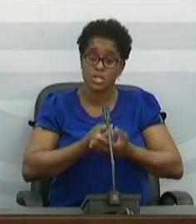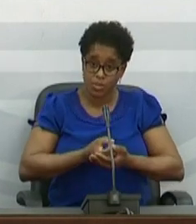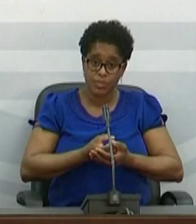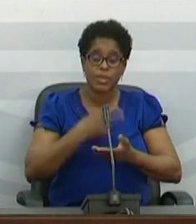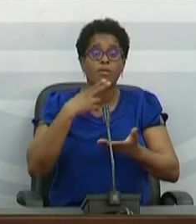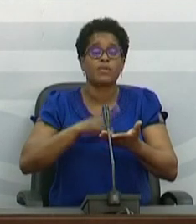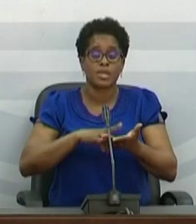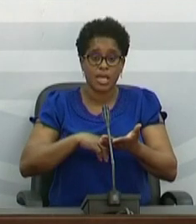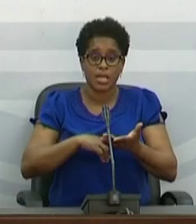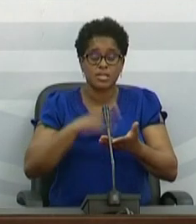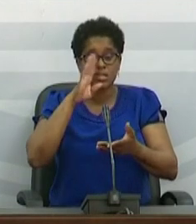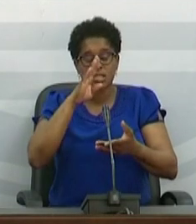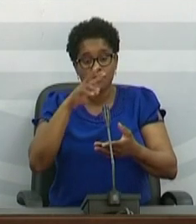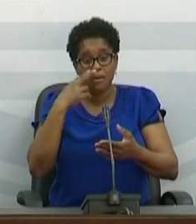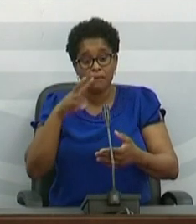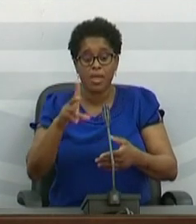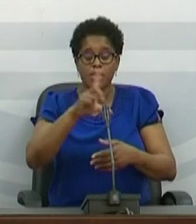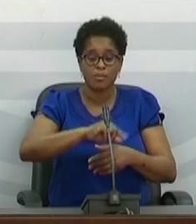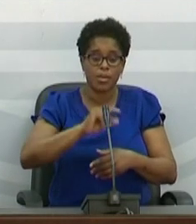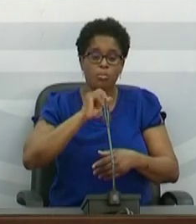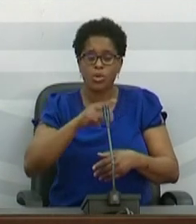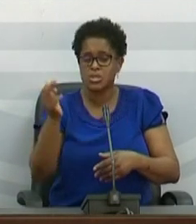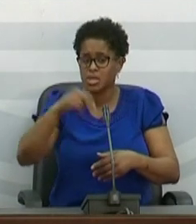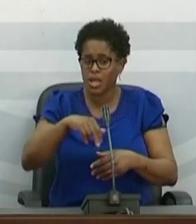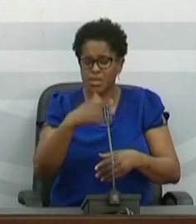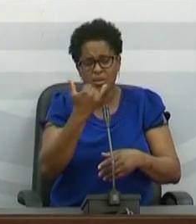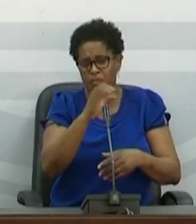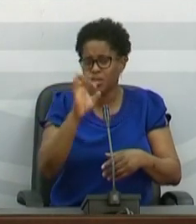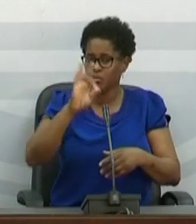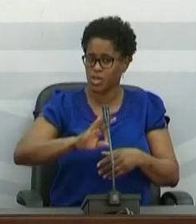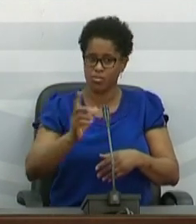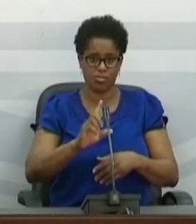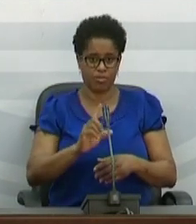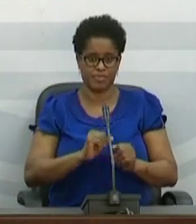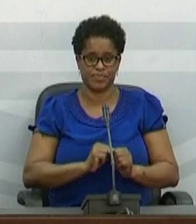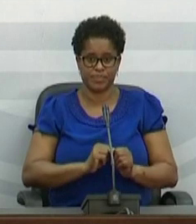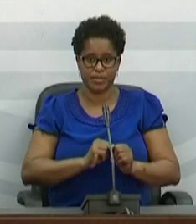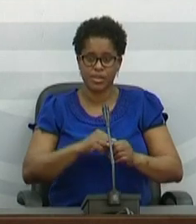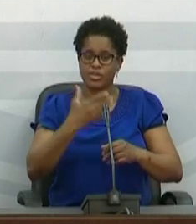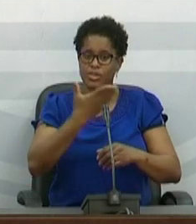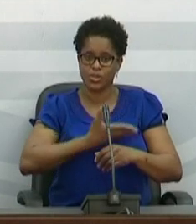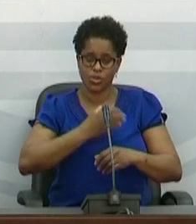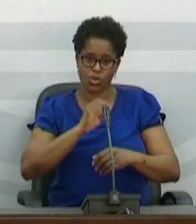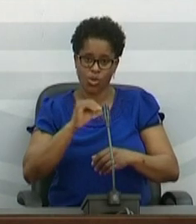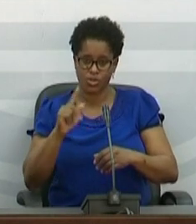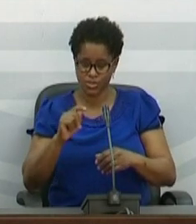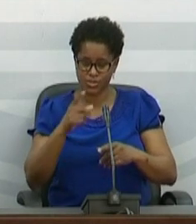se for reparar também, pode não chegar nem aos 20% de doses